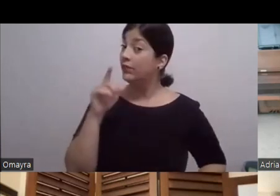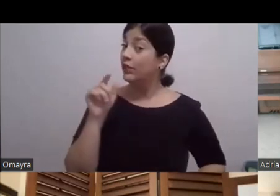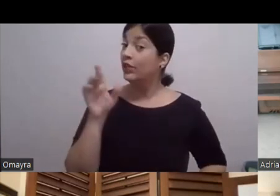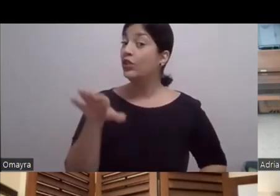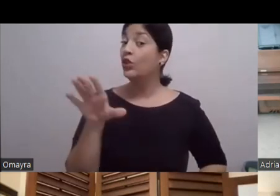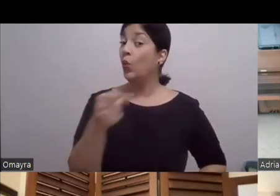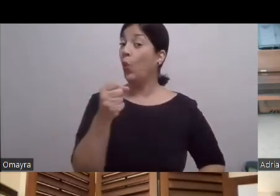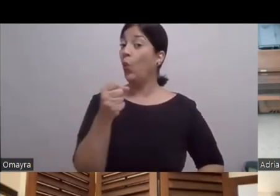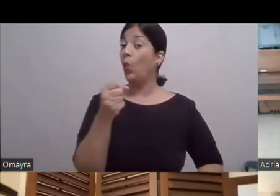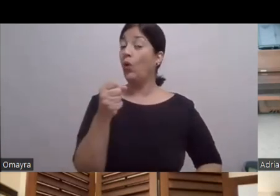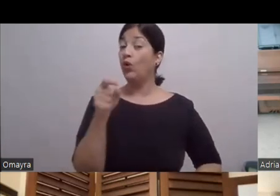aquí Por panismo Oye